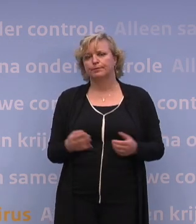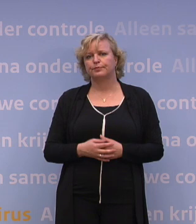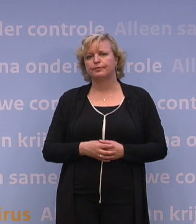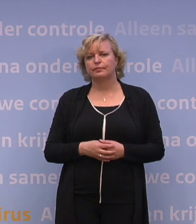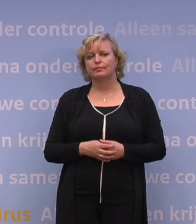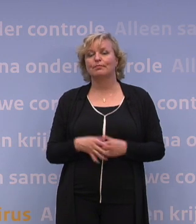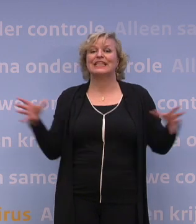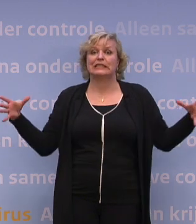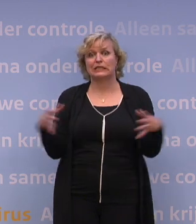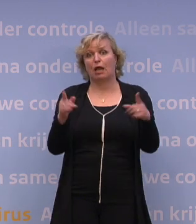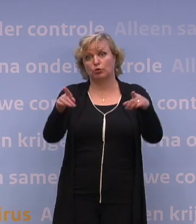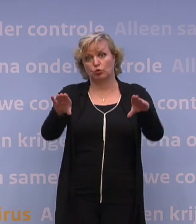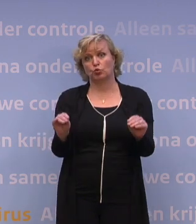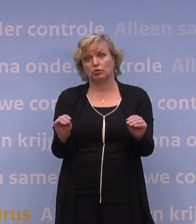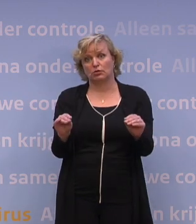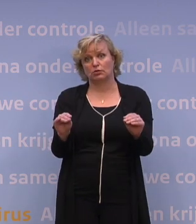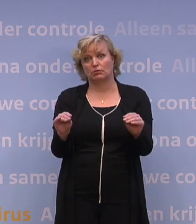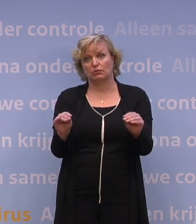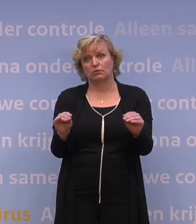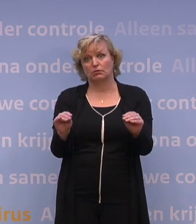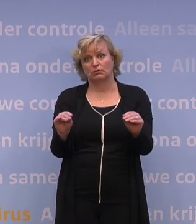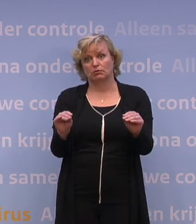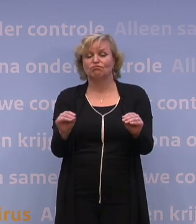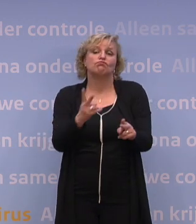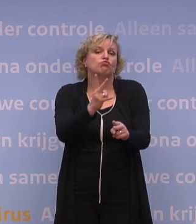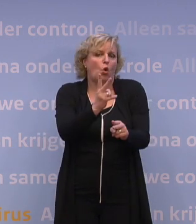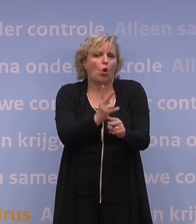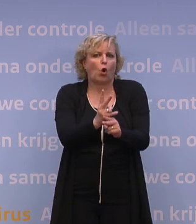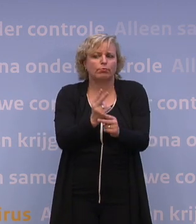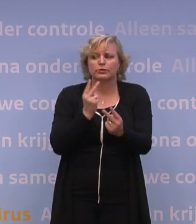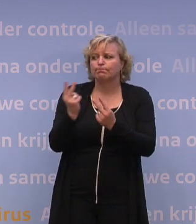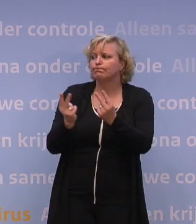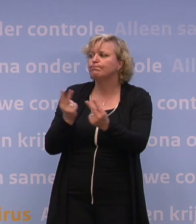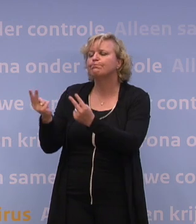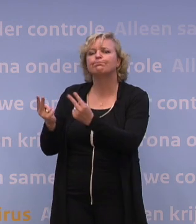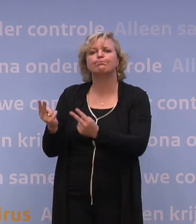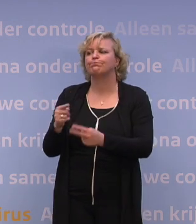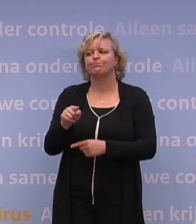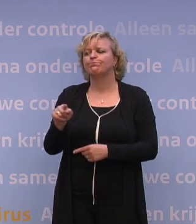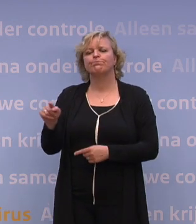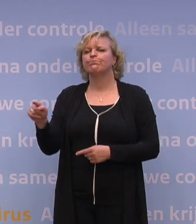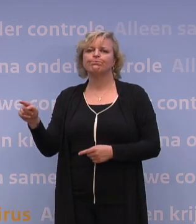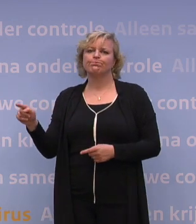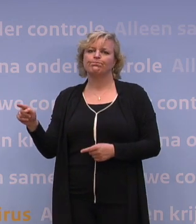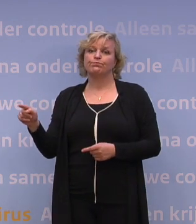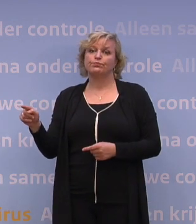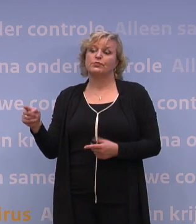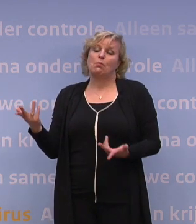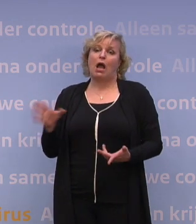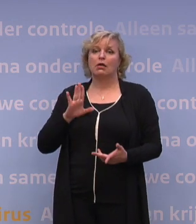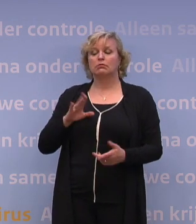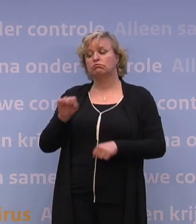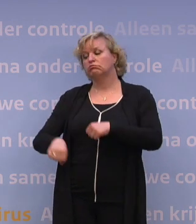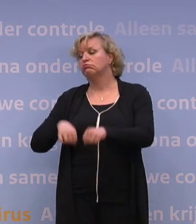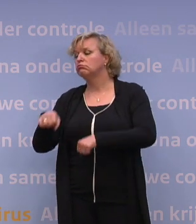We doen het met z'n allen. En ik zie ook heus wel dat het soms niet gebeurt. Maar ik vind tegelijkertijd, als ik door de stadfiets